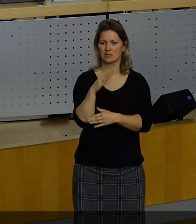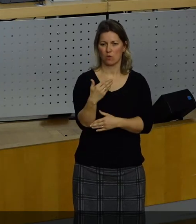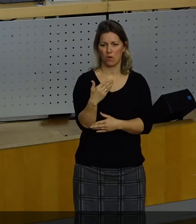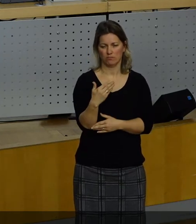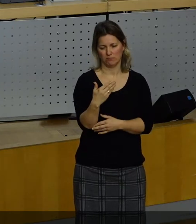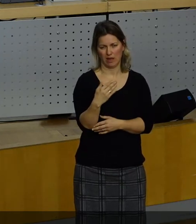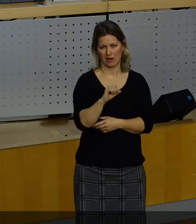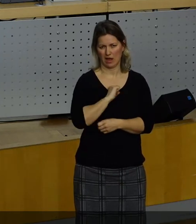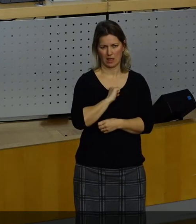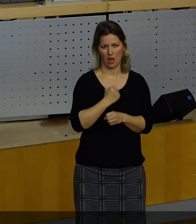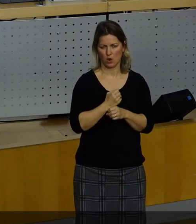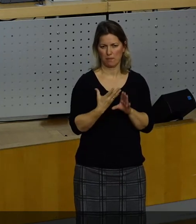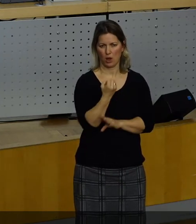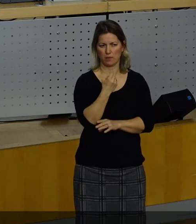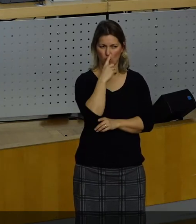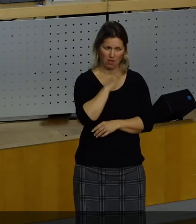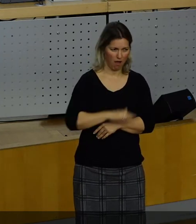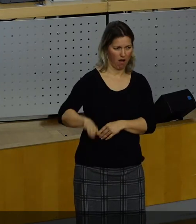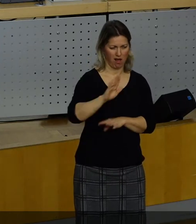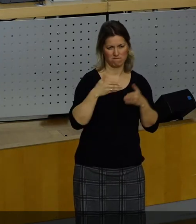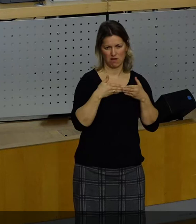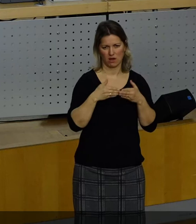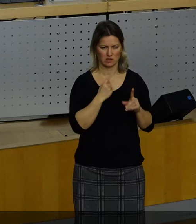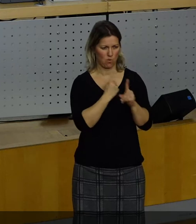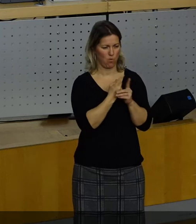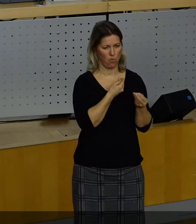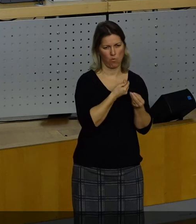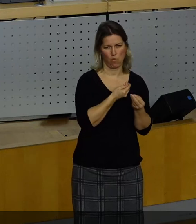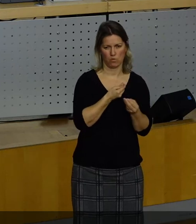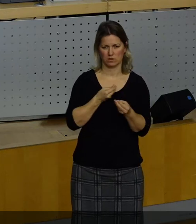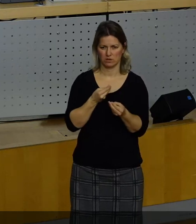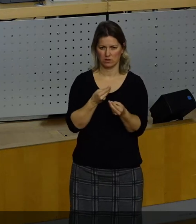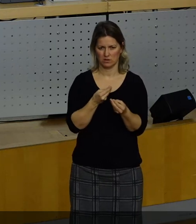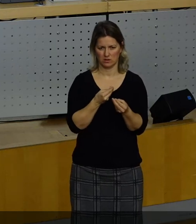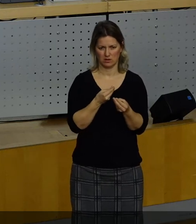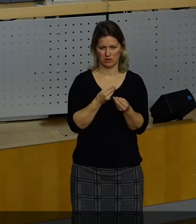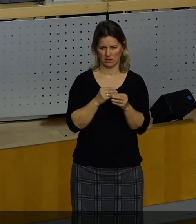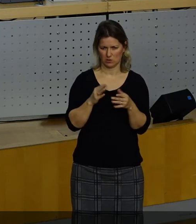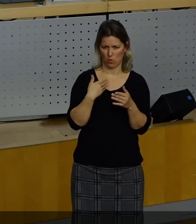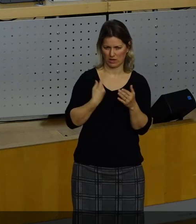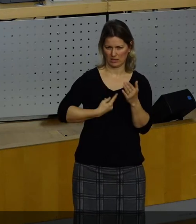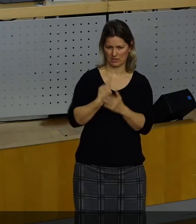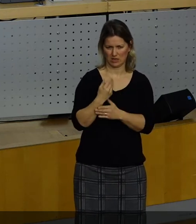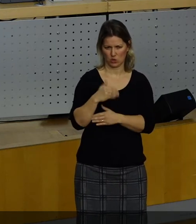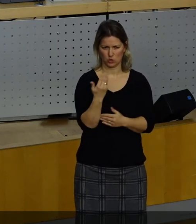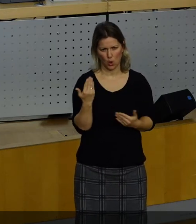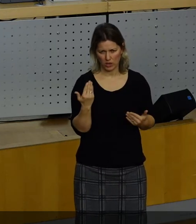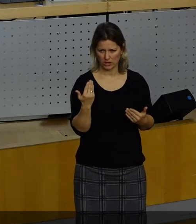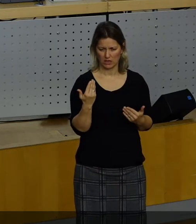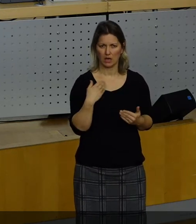erreichen können, wenn man mit allen Fraktionen gesprochen hätte. Das ist etwas ganz neues Diktus, das jetzt heißt, es gibt nur